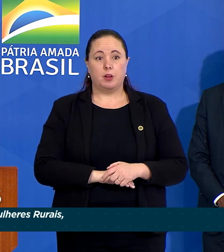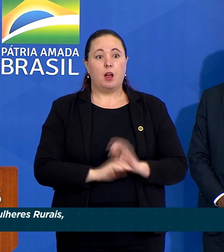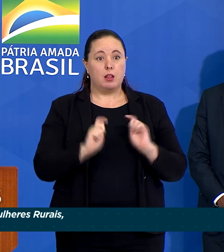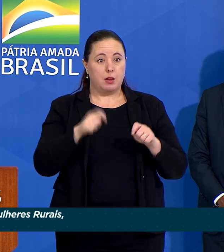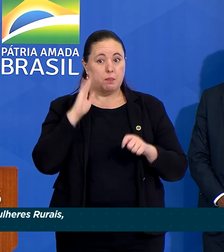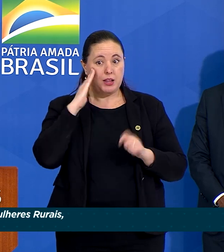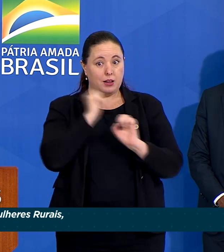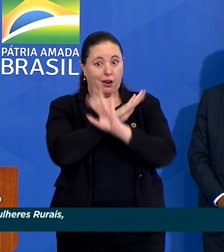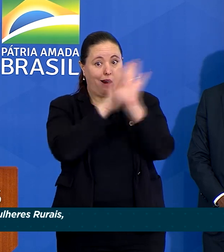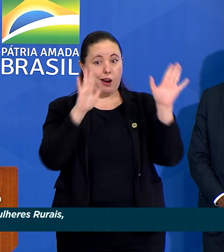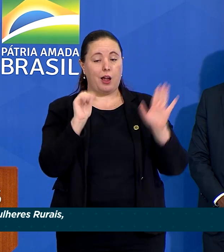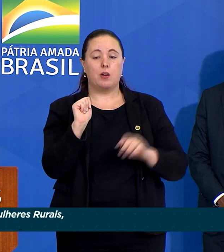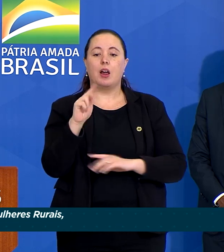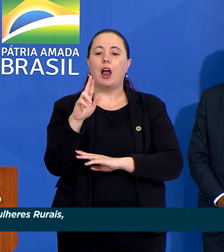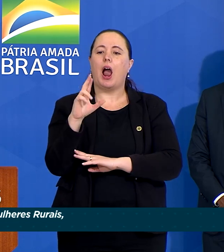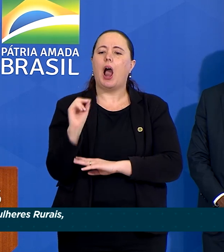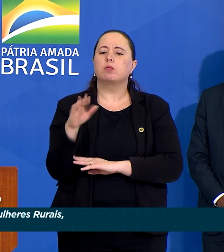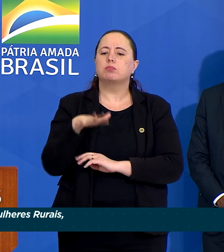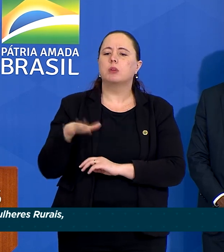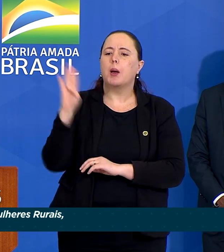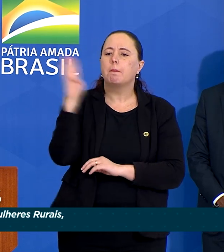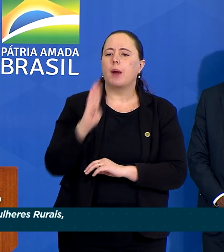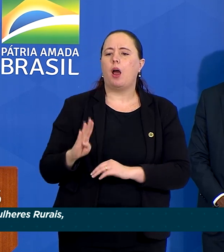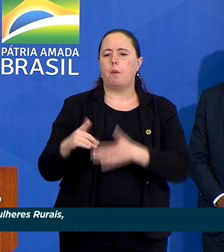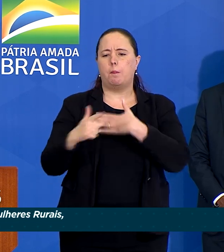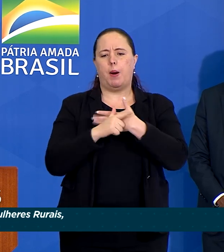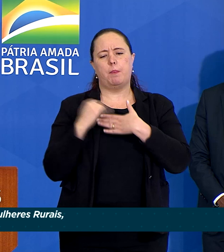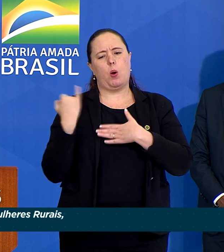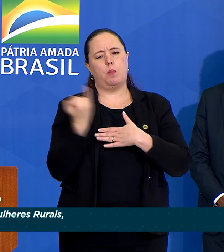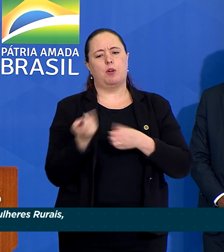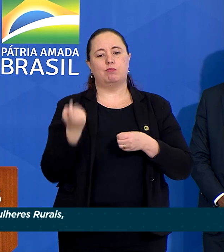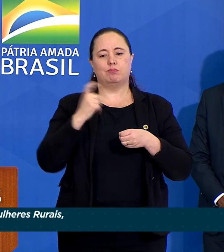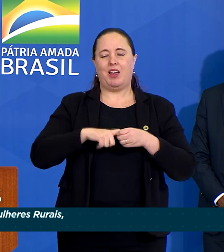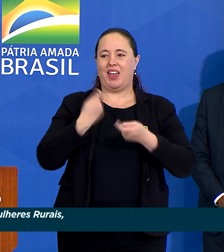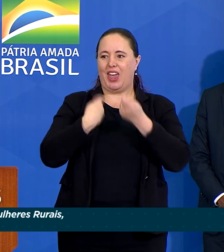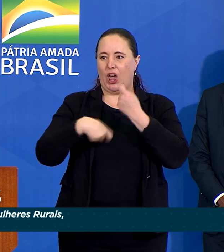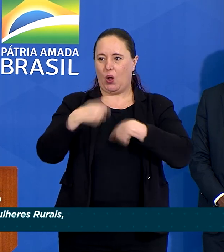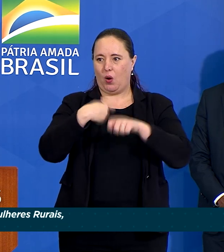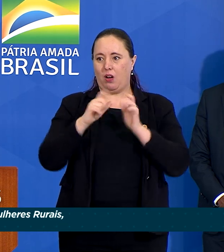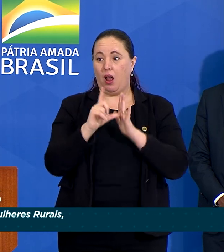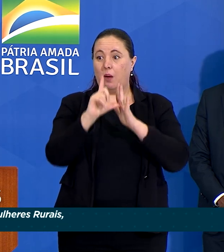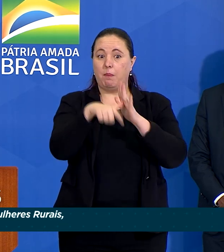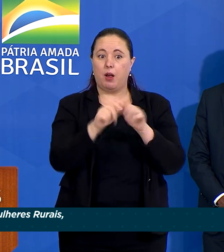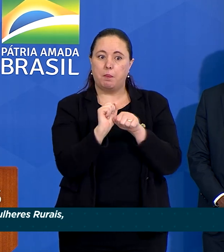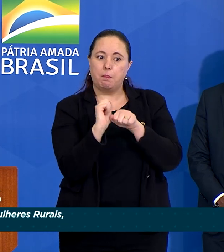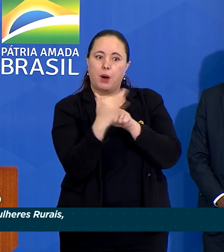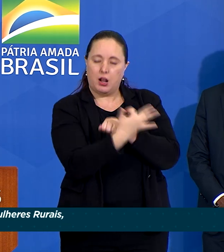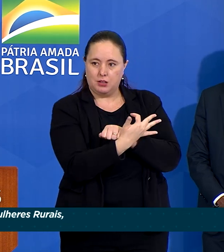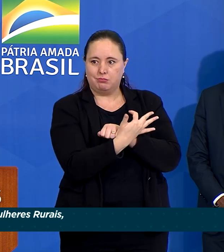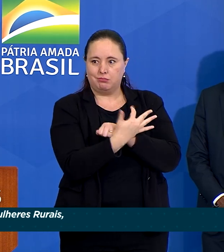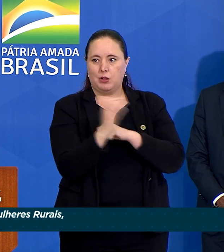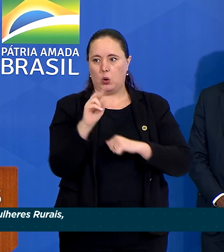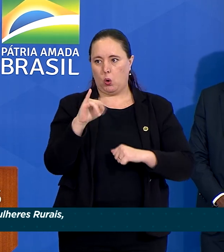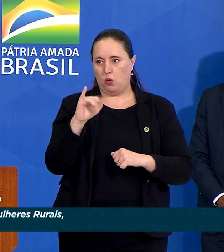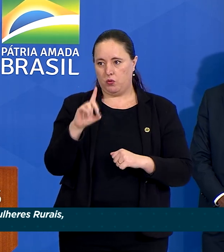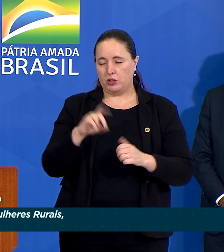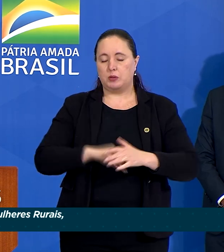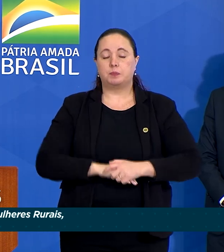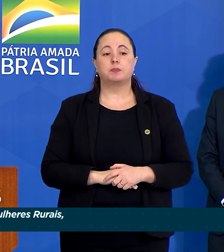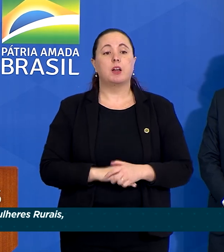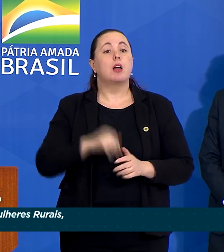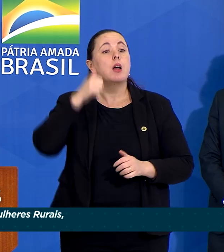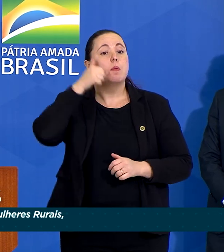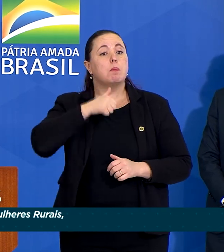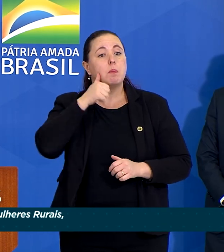a agropecuária brasileira terá um papel determinante na retomada econômica pós-pandemia da Covid-19. E as